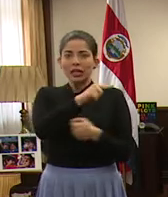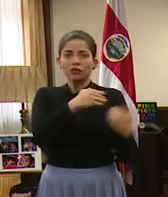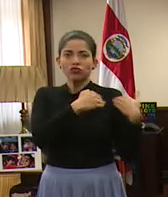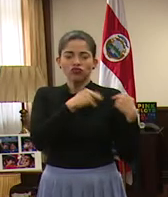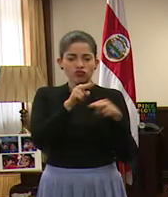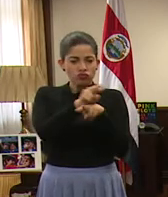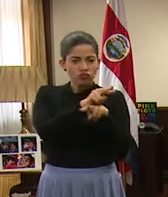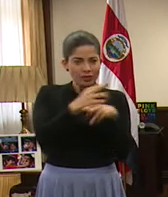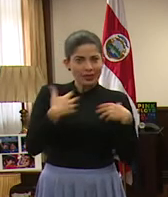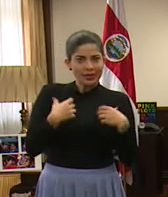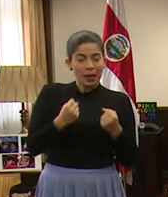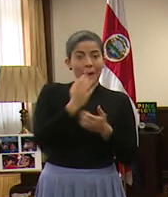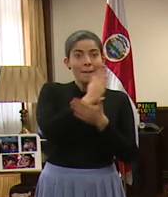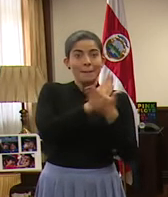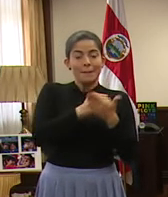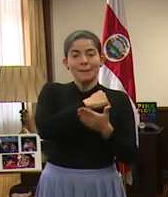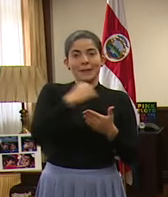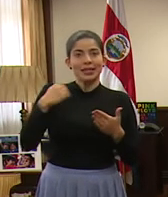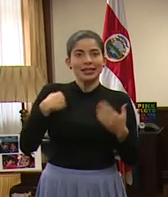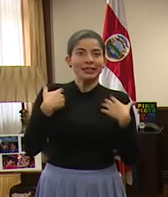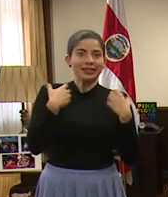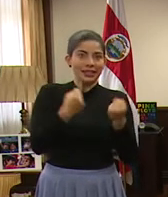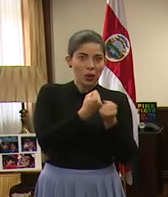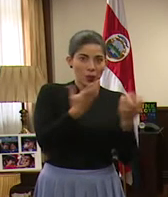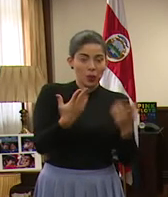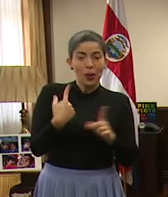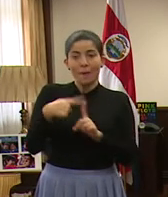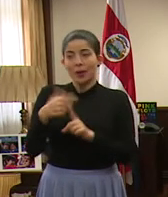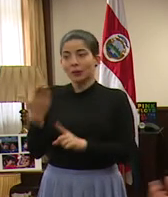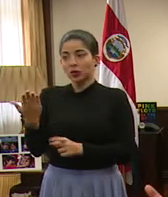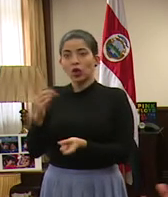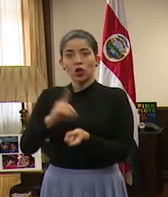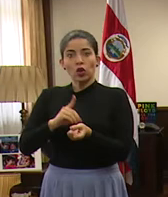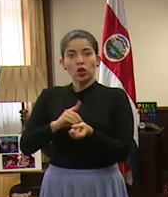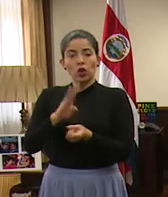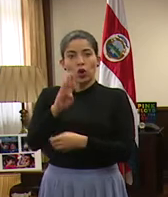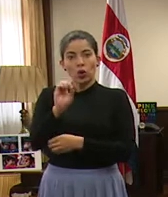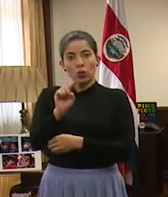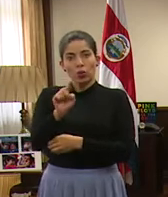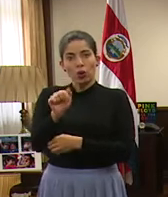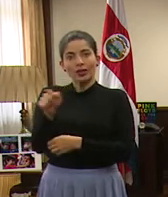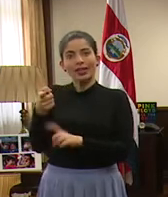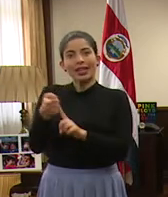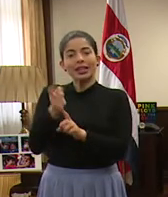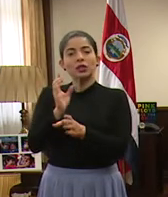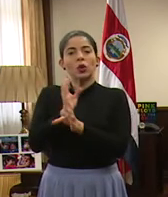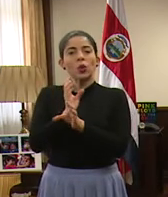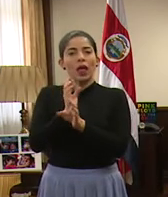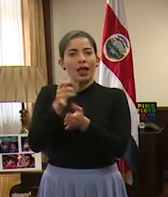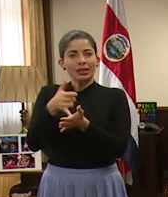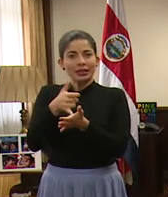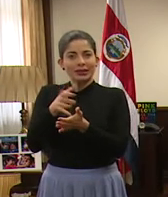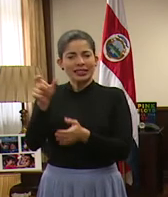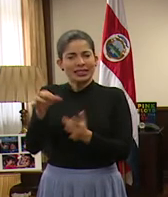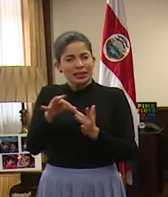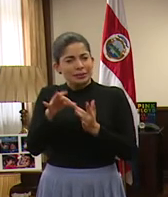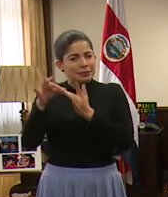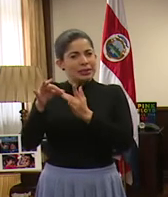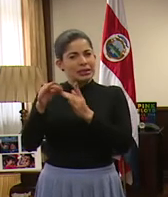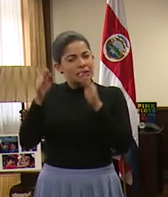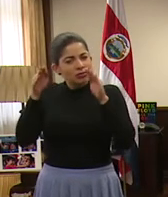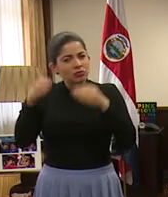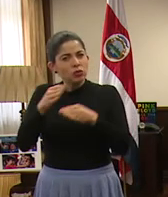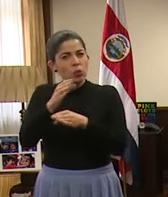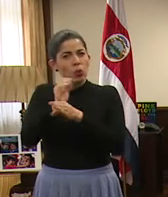Salud del Ministerio de Salud Pública y el doctor Bosa de Cuidados Intensivos, especialista en Cuidados